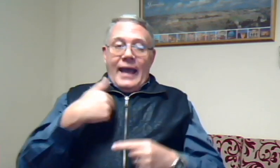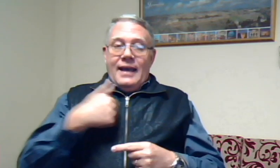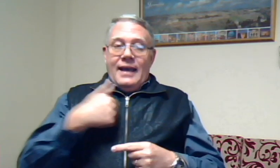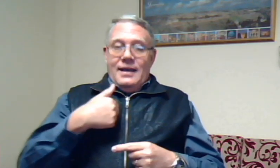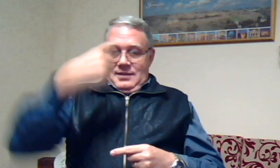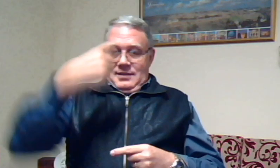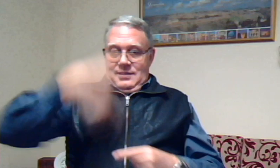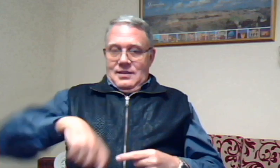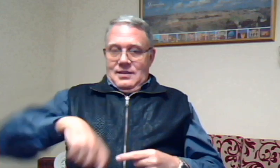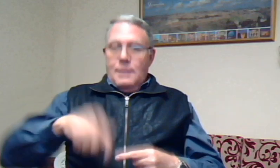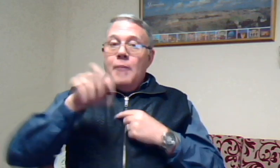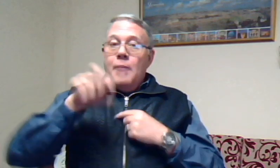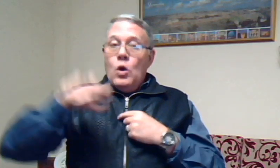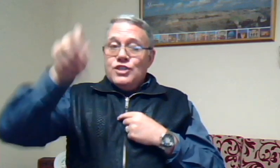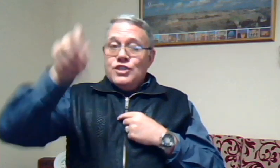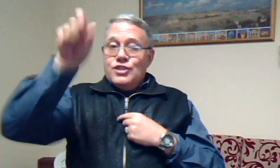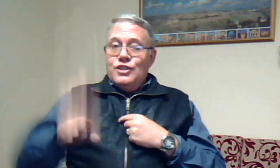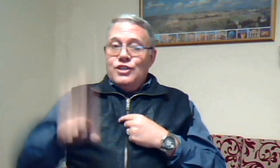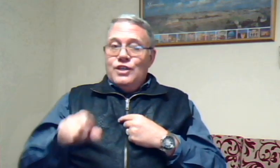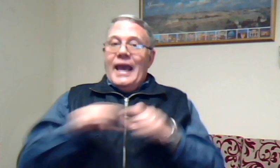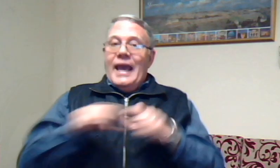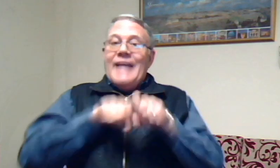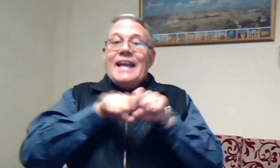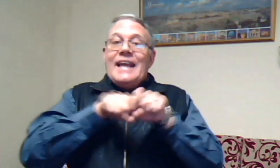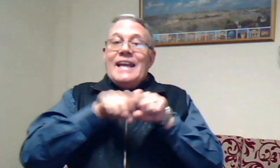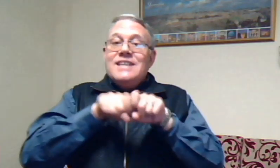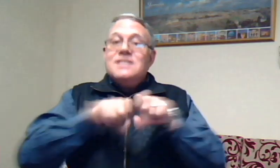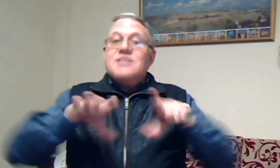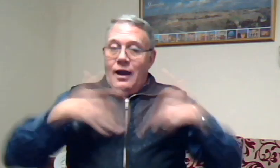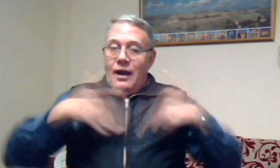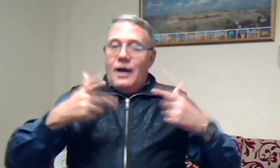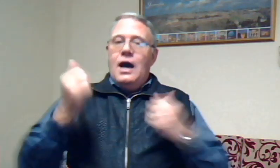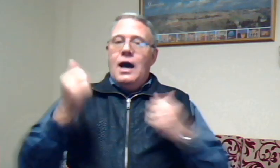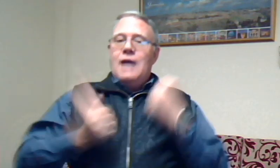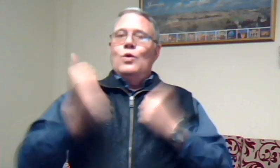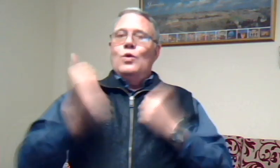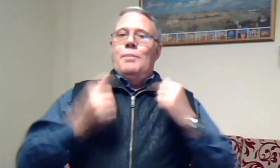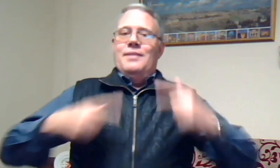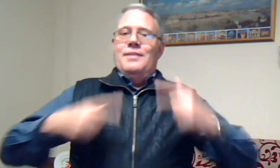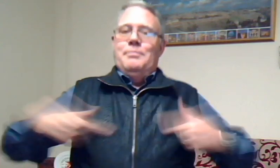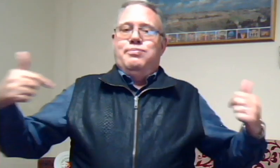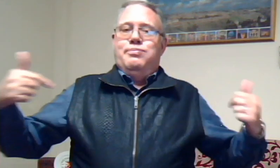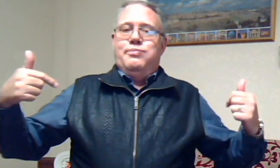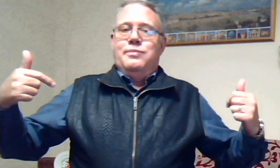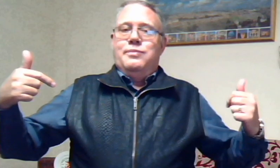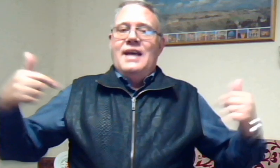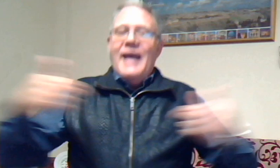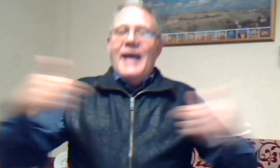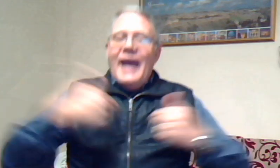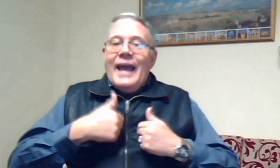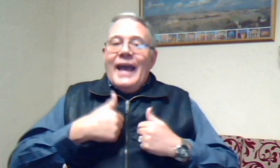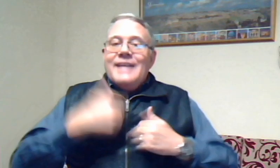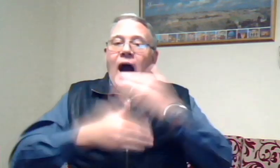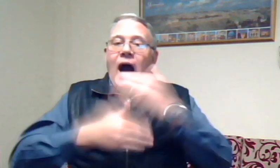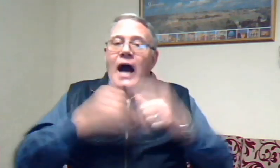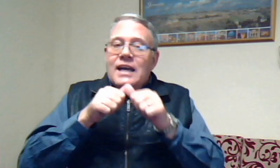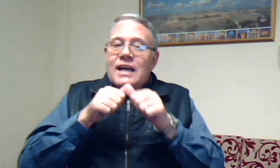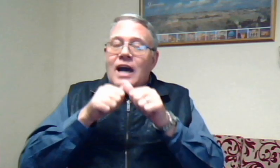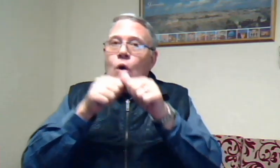Paulus het die reesies klaar gehaard loop ek het aangehou